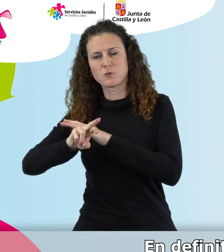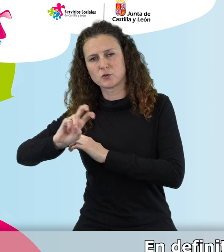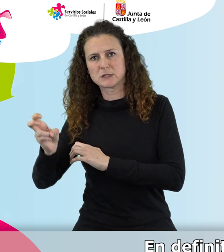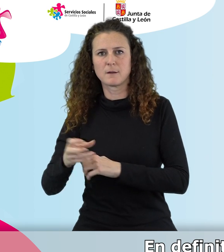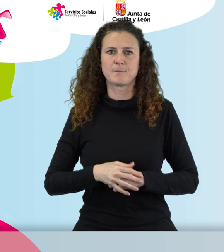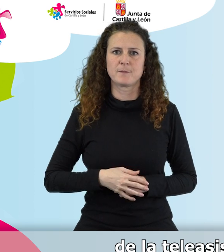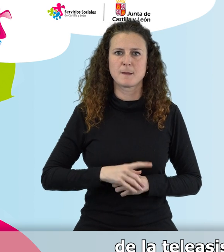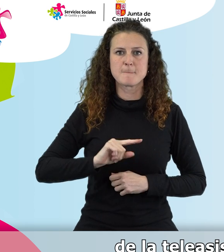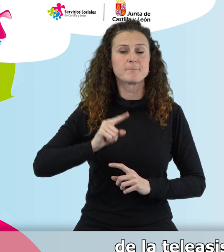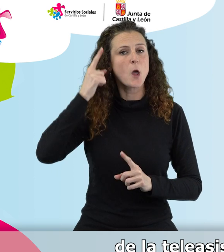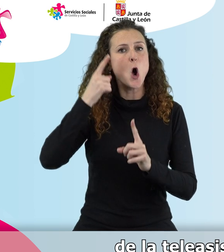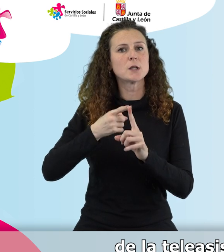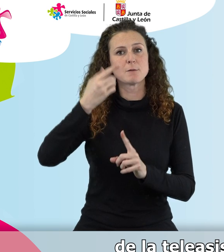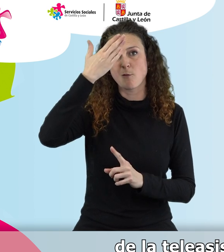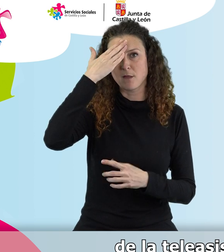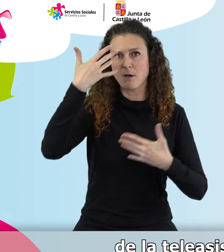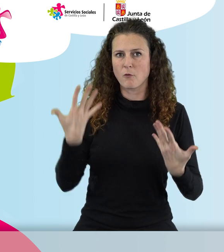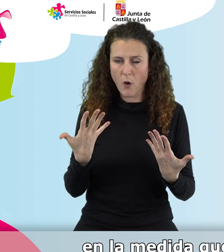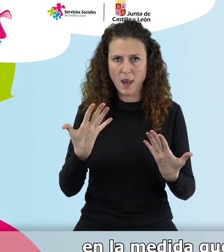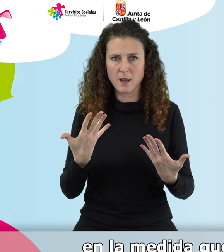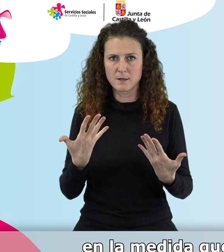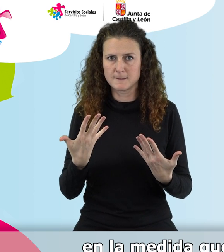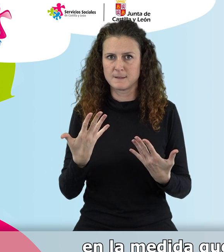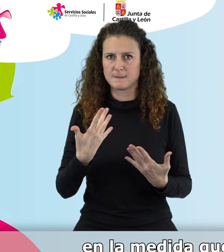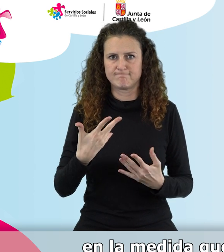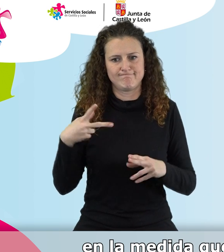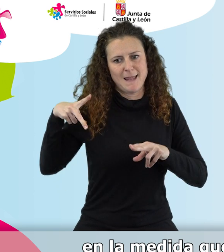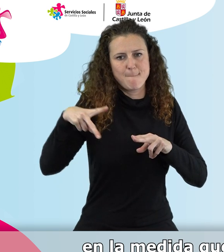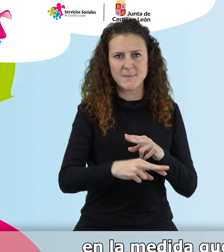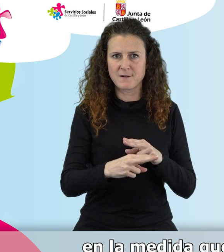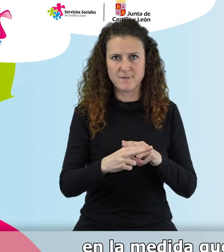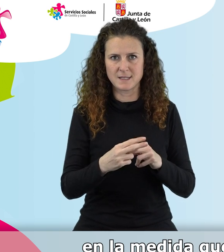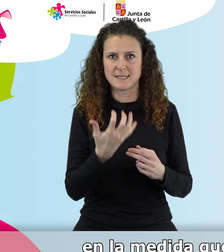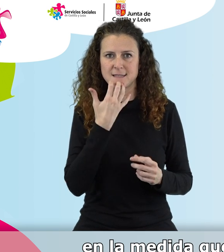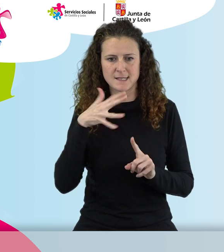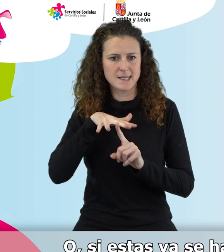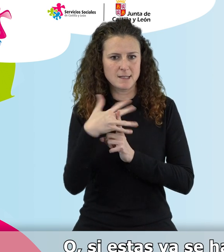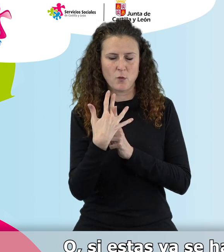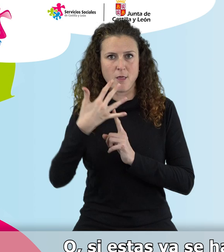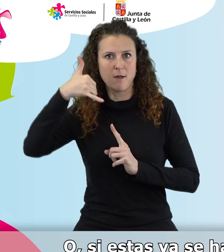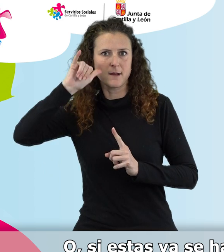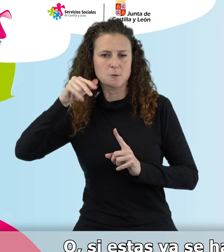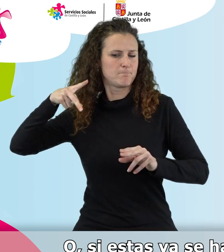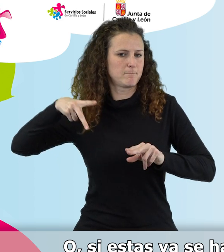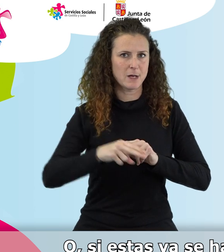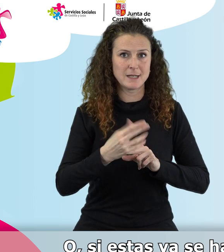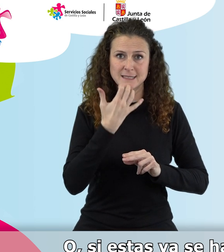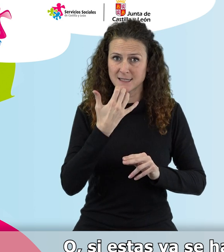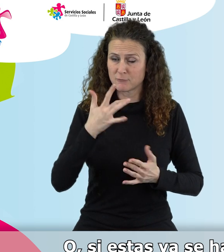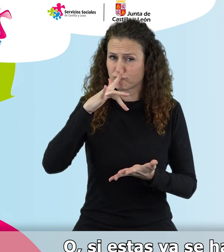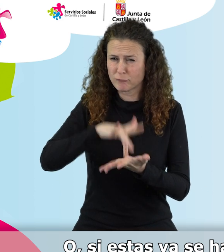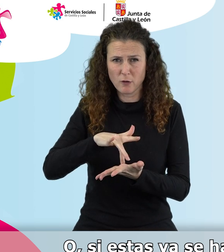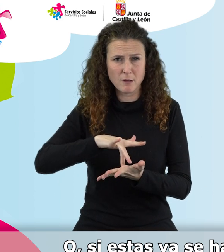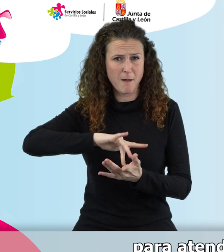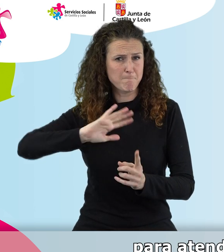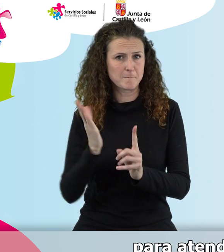de la finalidad primera de la teleasistencia, que es prevenir, en la medida que se pueda, las situaciones de riesgo. O si estas ya se han producido, intervenir